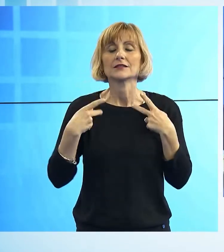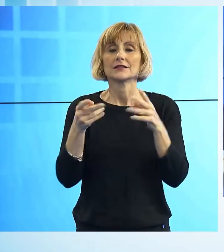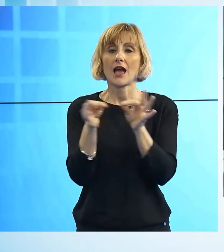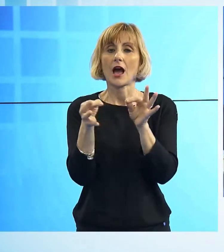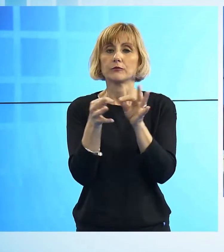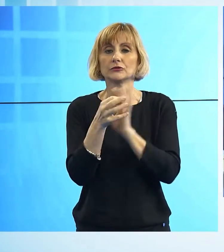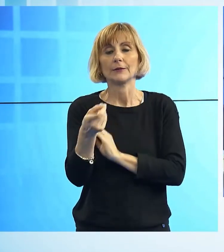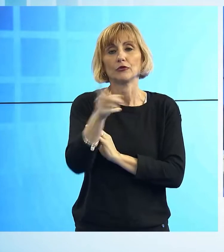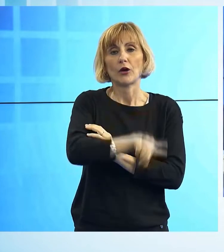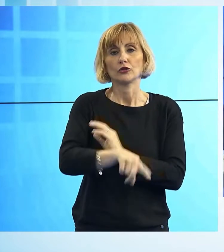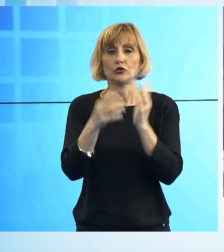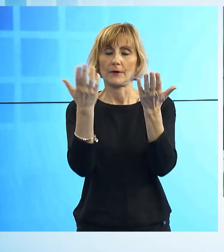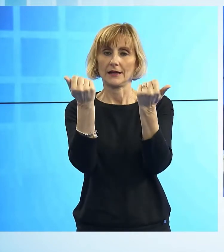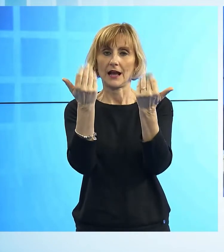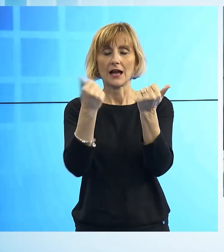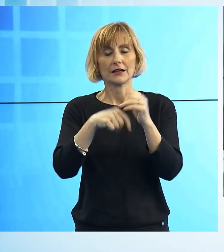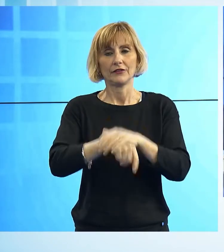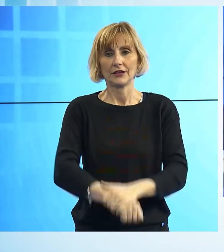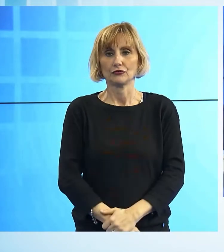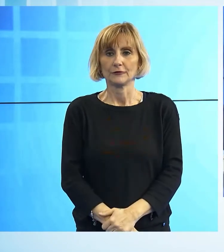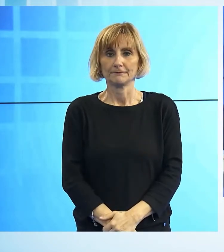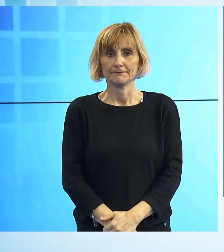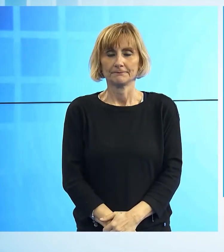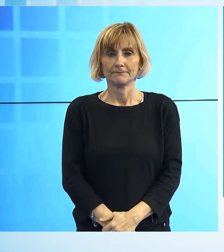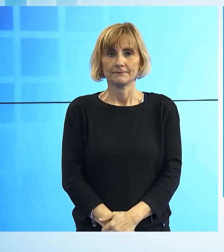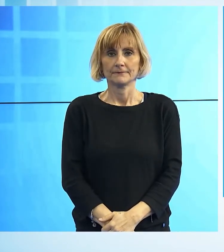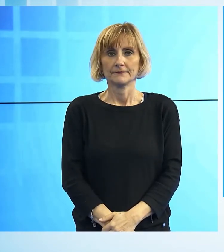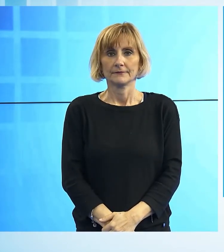breve pausa e poi torniamo con le notizie sportive.